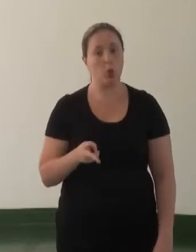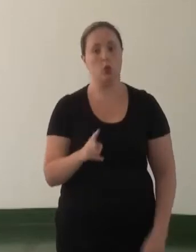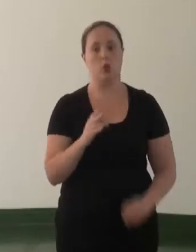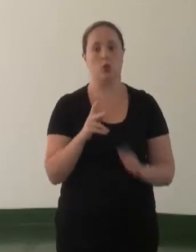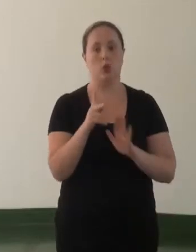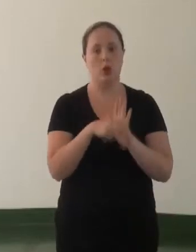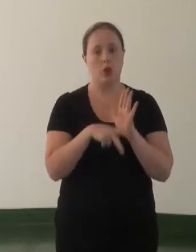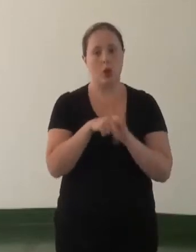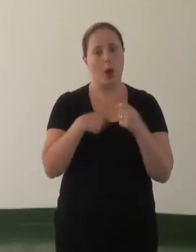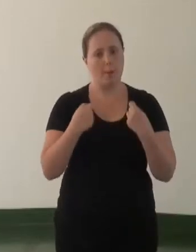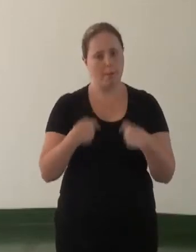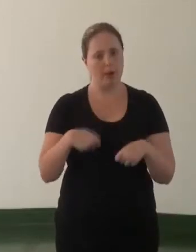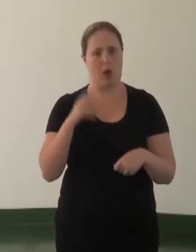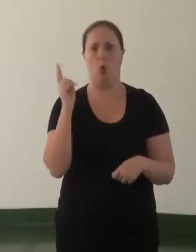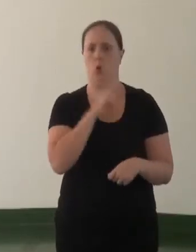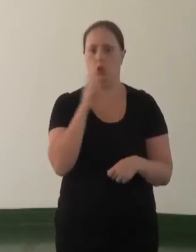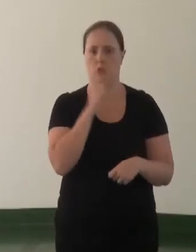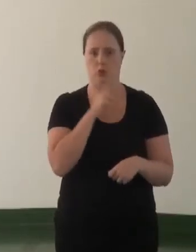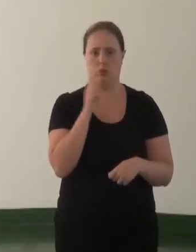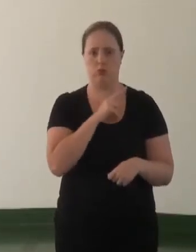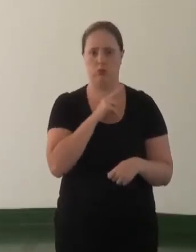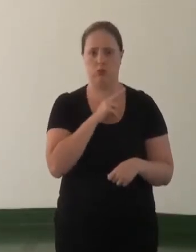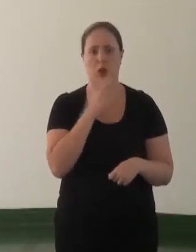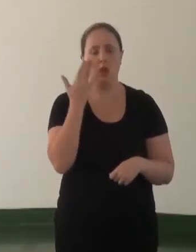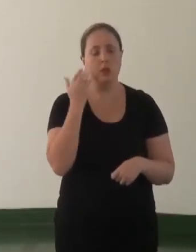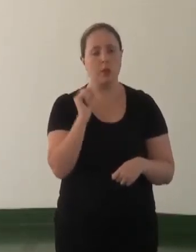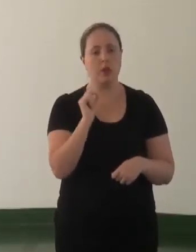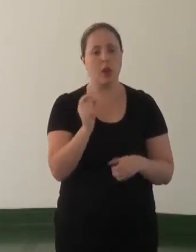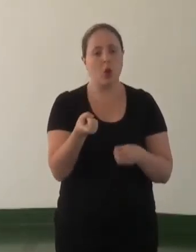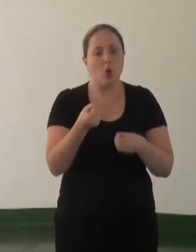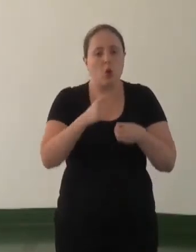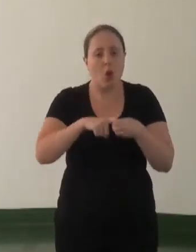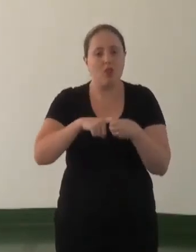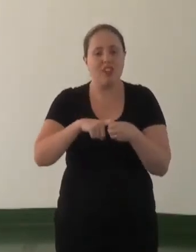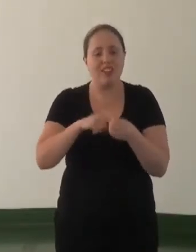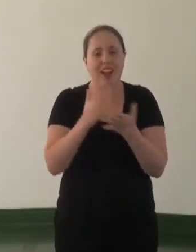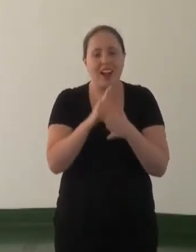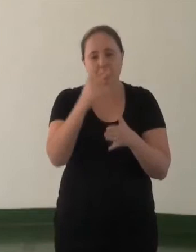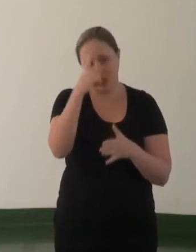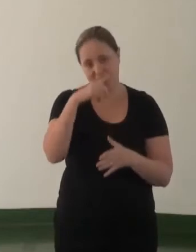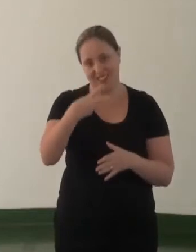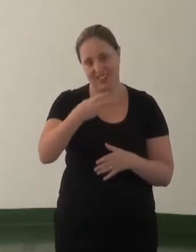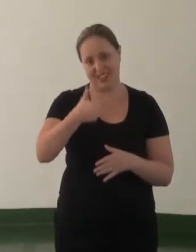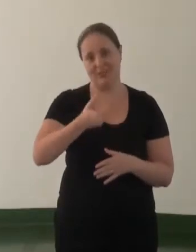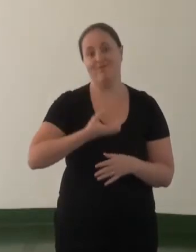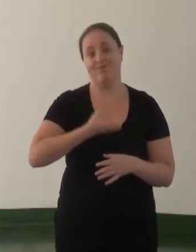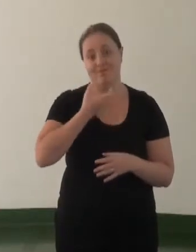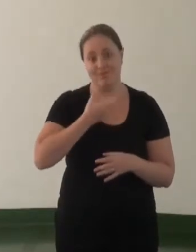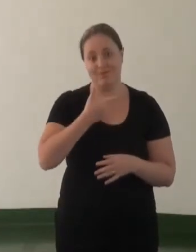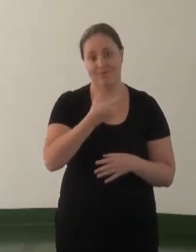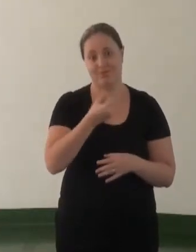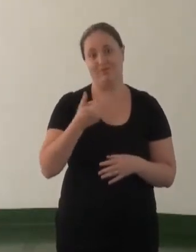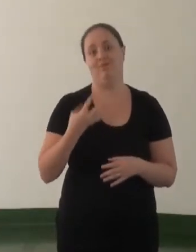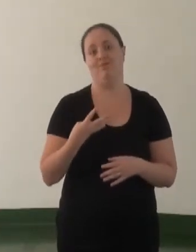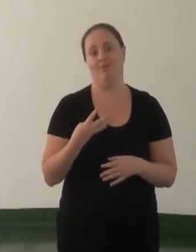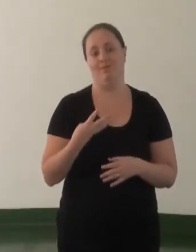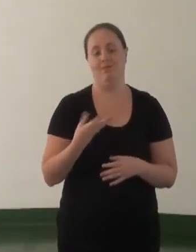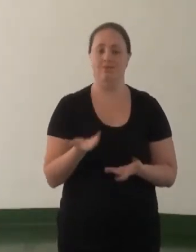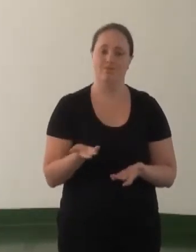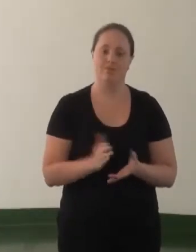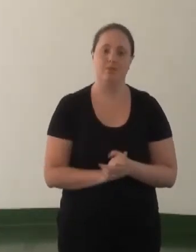desse projeto deverá ser urgente, uma vez que o convênio expire agora 31 de dezembro de 2014.